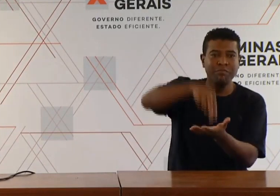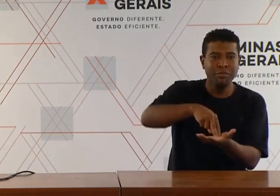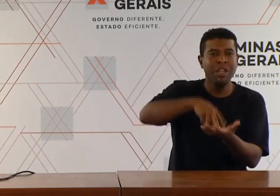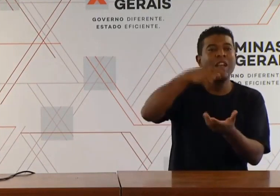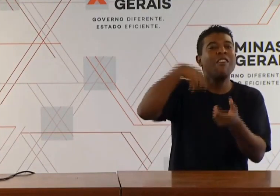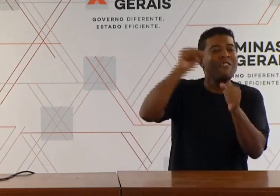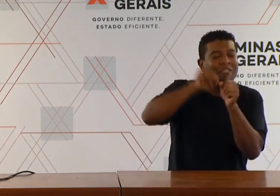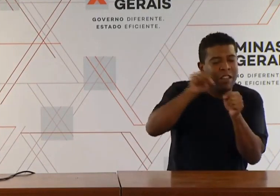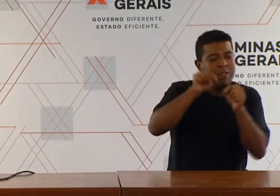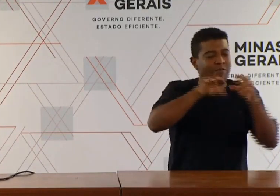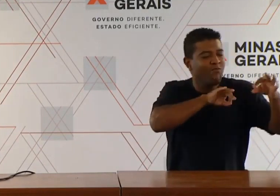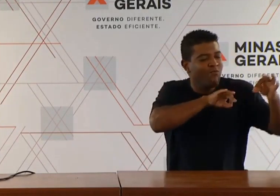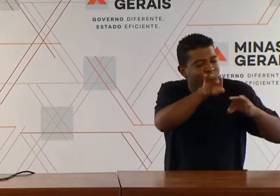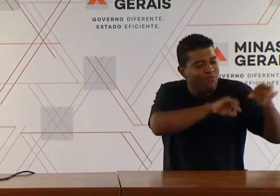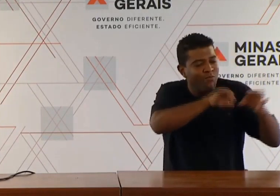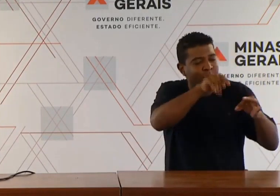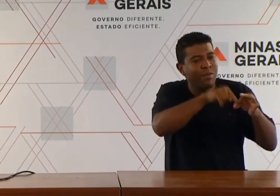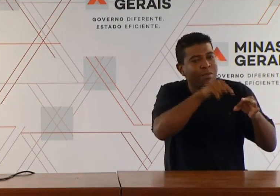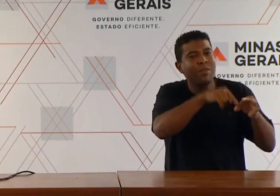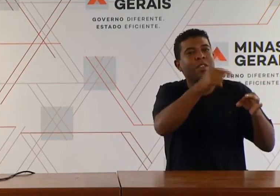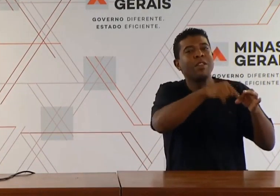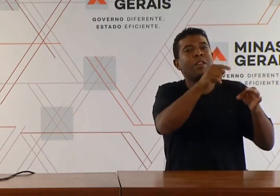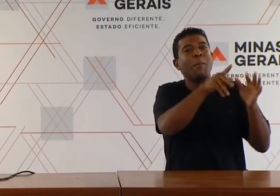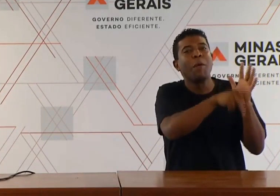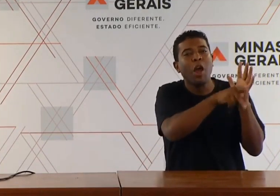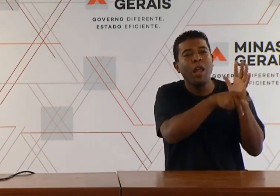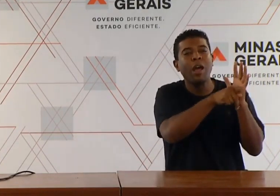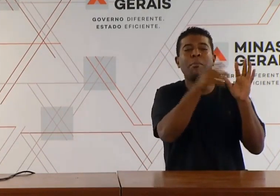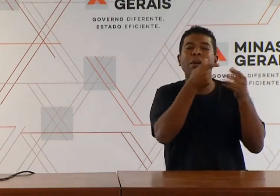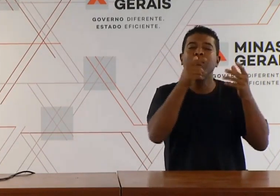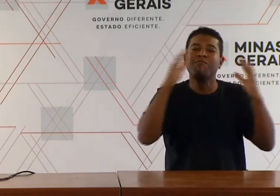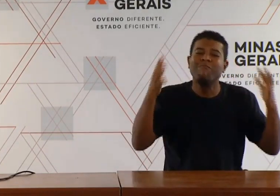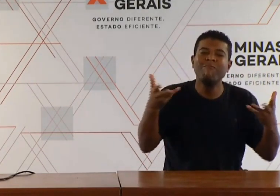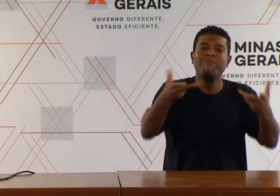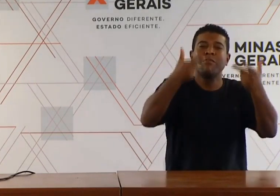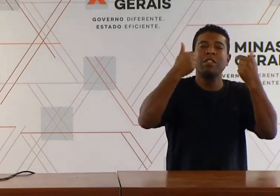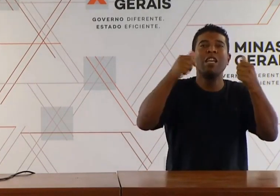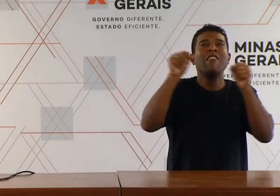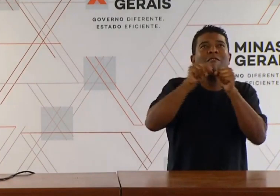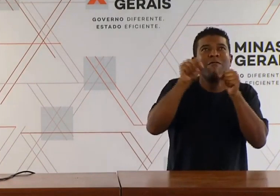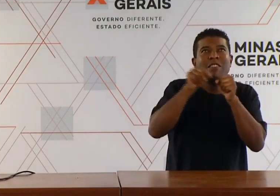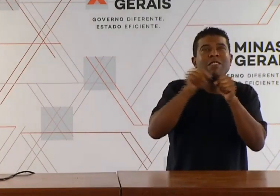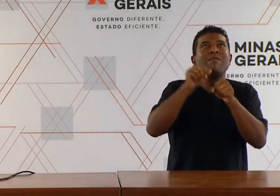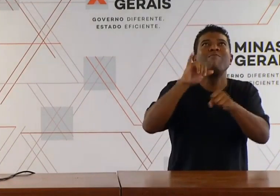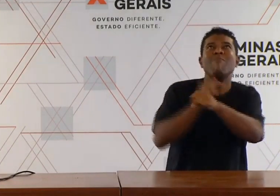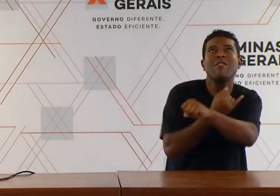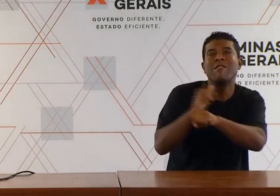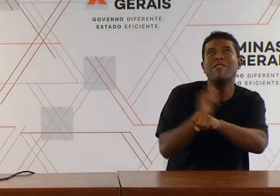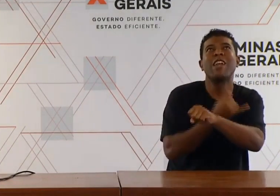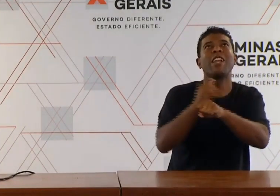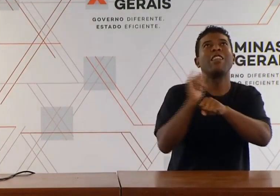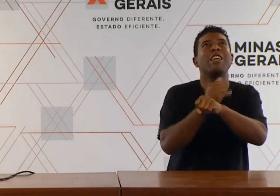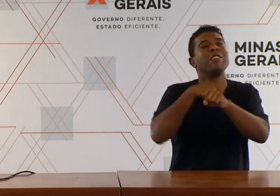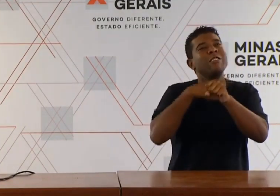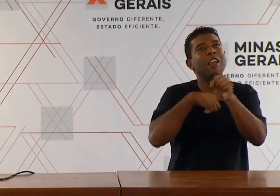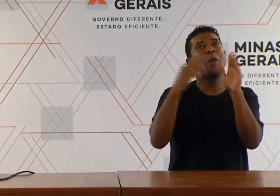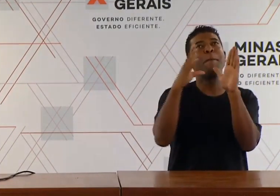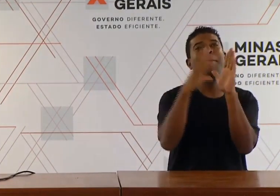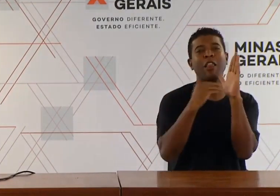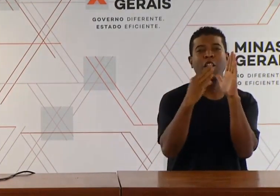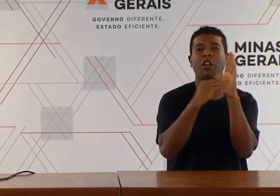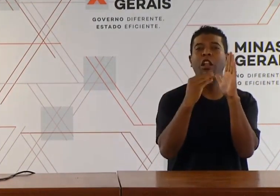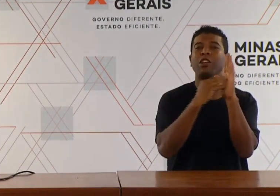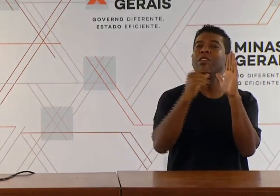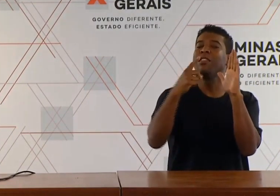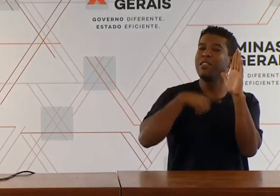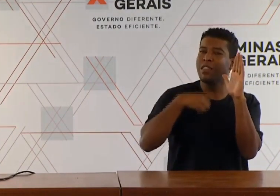de forma tão cuidadosa, tão atenta, com tanto cuidado metodológico e, ao mesmo tempo, tão atenta à situação sensível que a